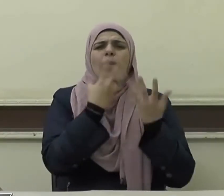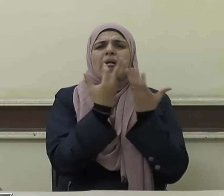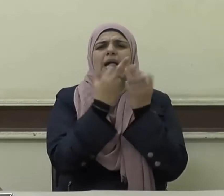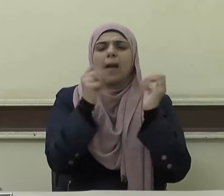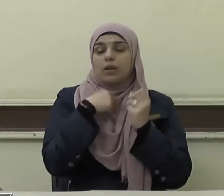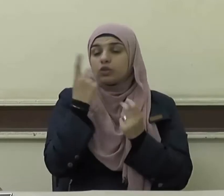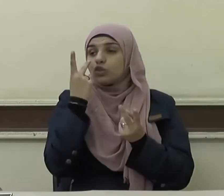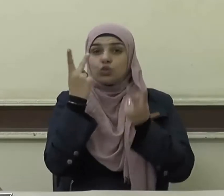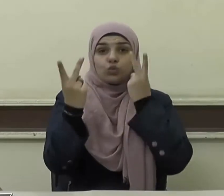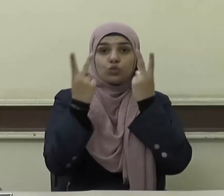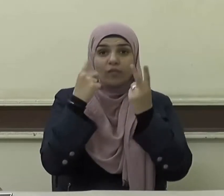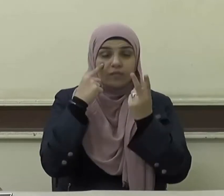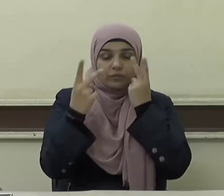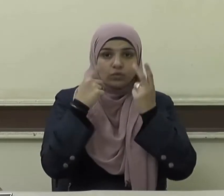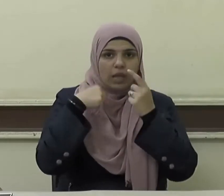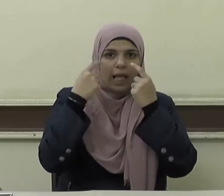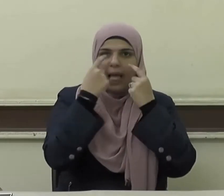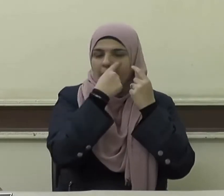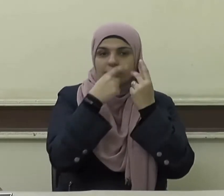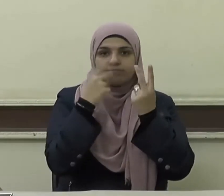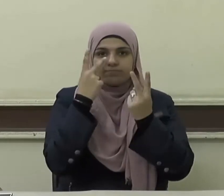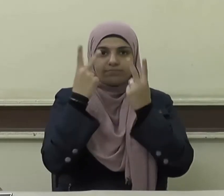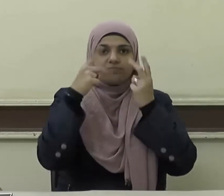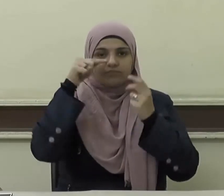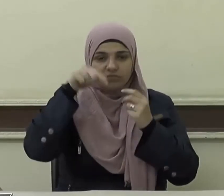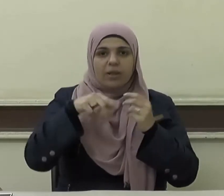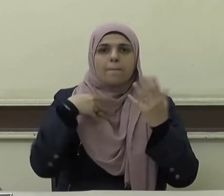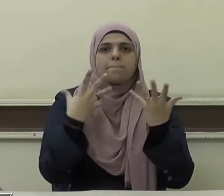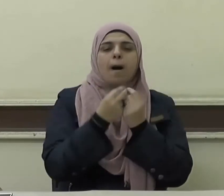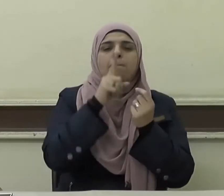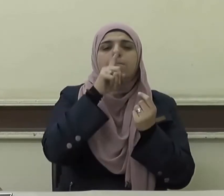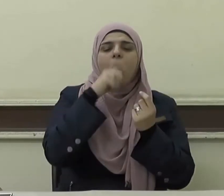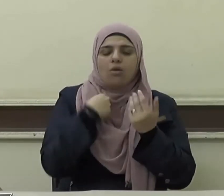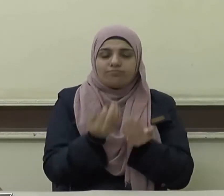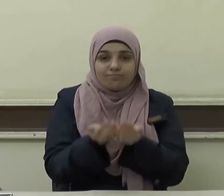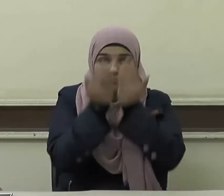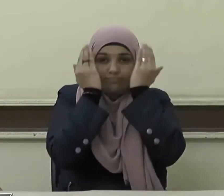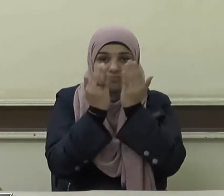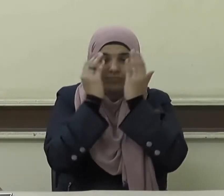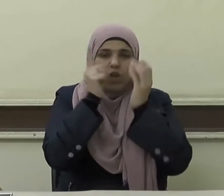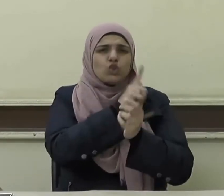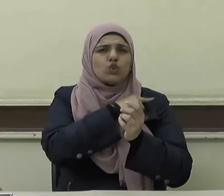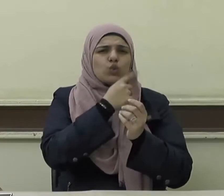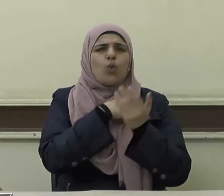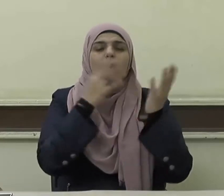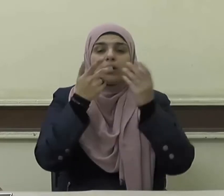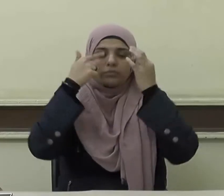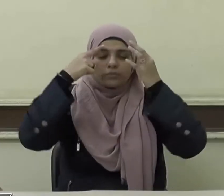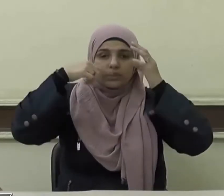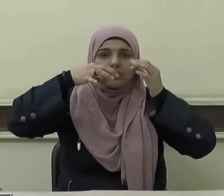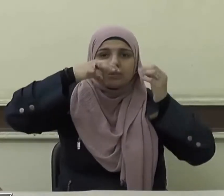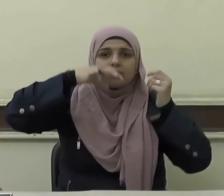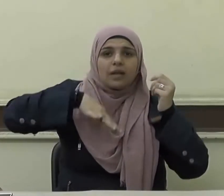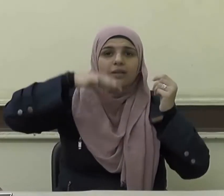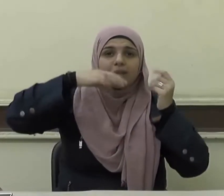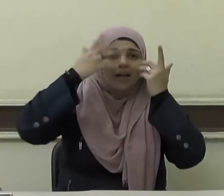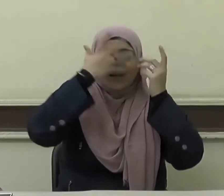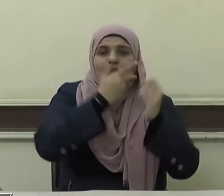نظر إليها بعينيه مع الماء أو مع آخر قطر الماء